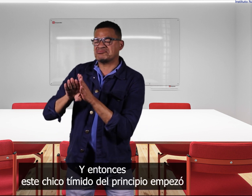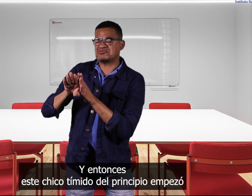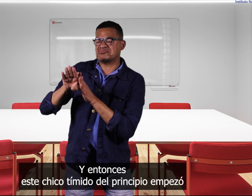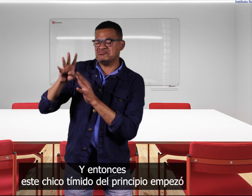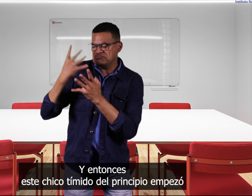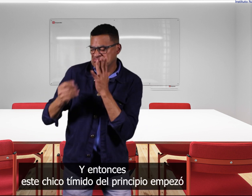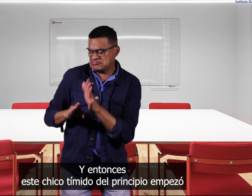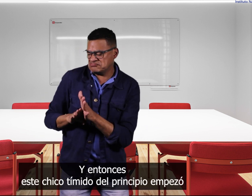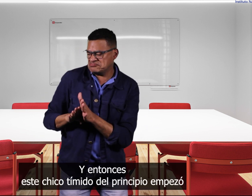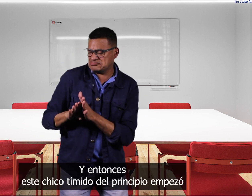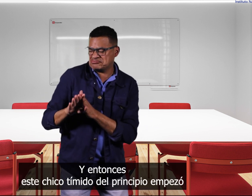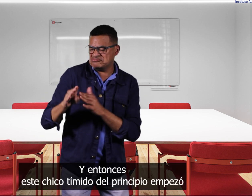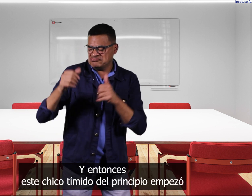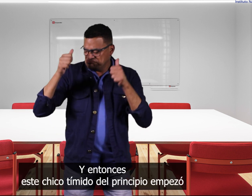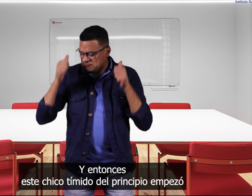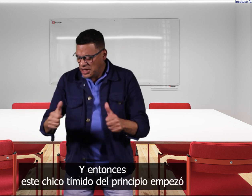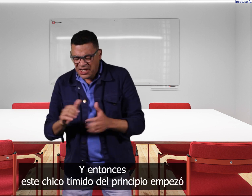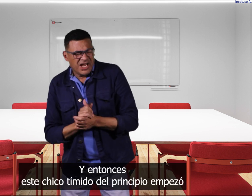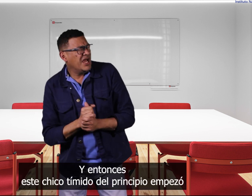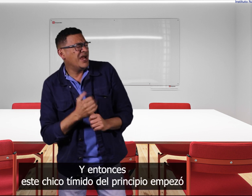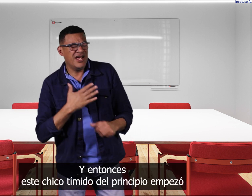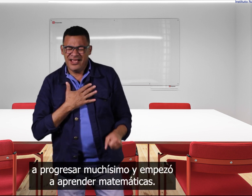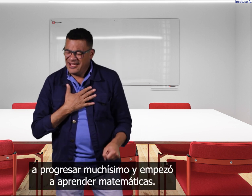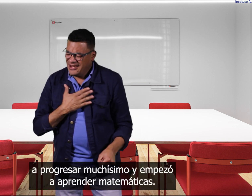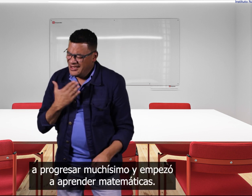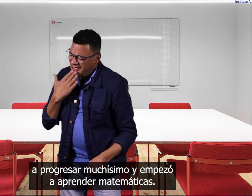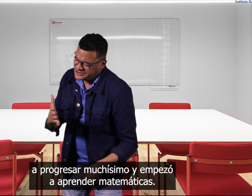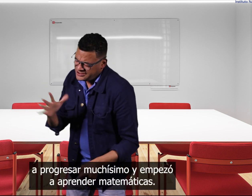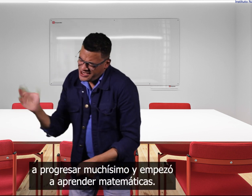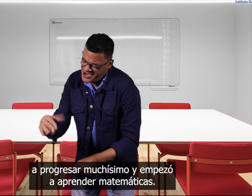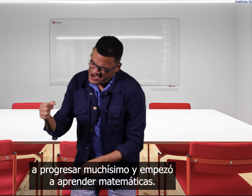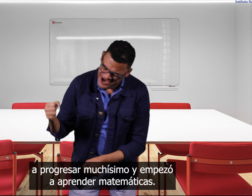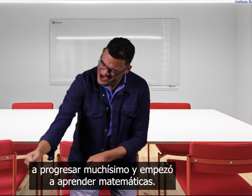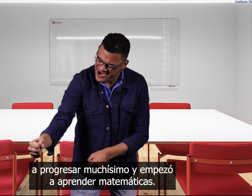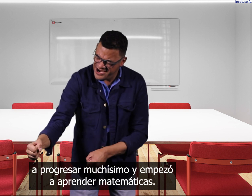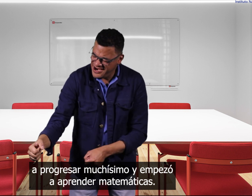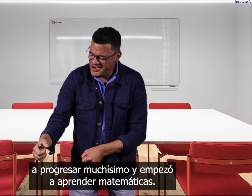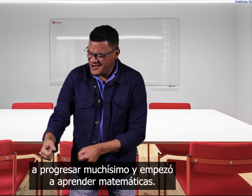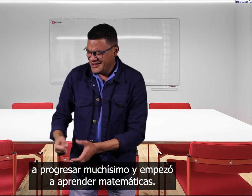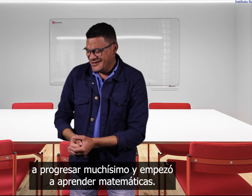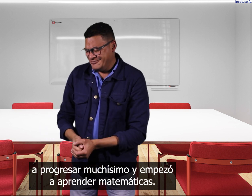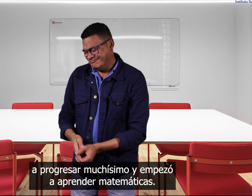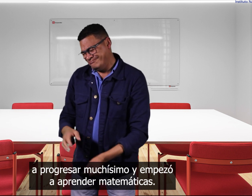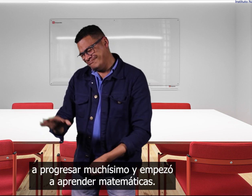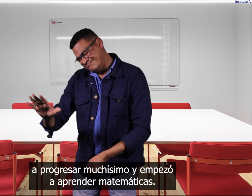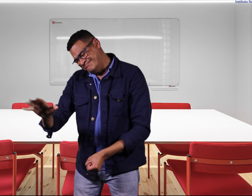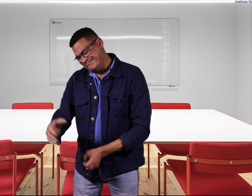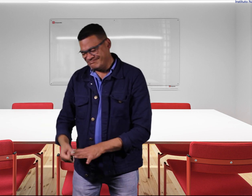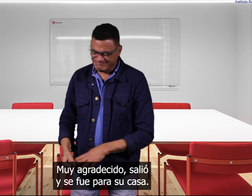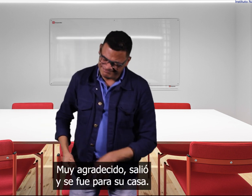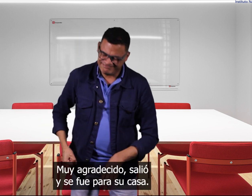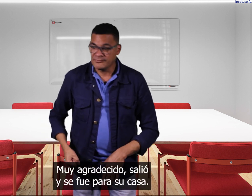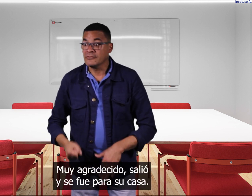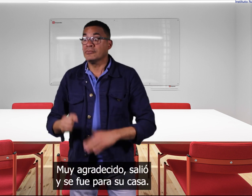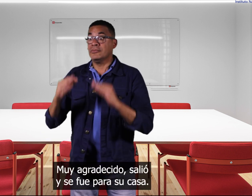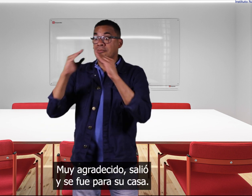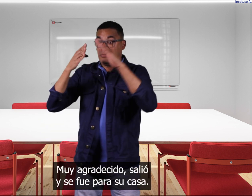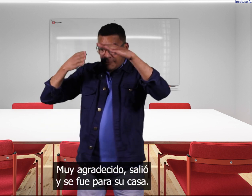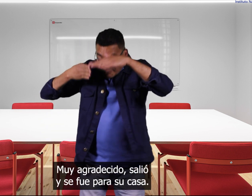entonces este chico tímido del principio empezó a progresar muchísimo y empezó a aprender matemáticas muy agradecido salió